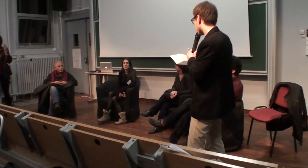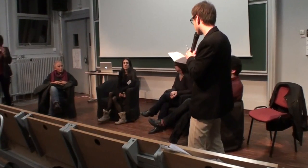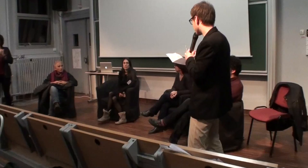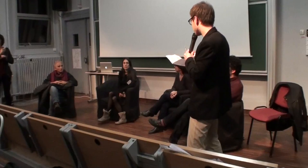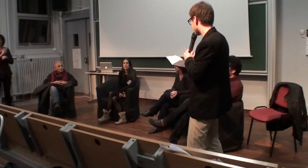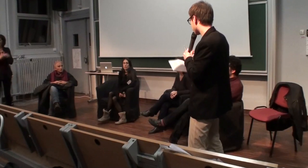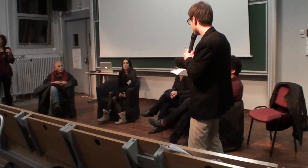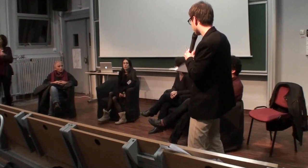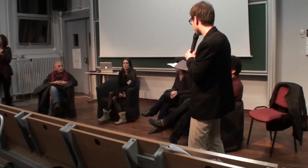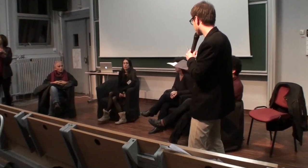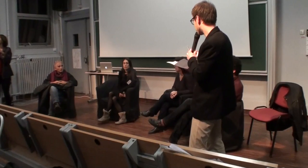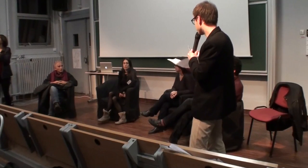un collectif, malgré tout,